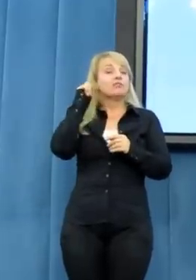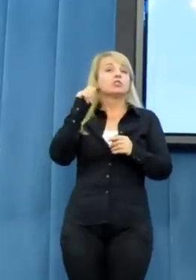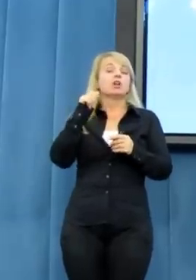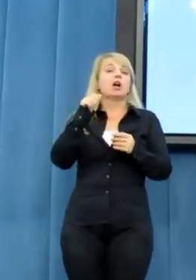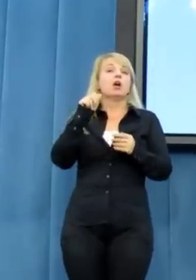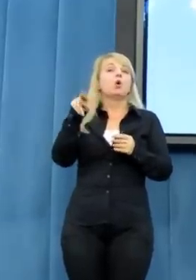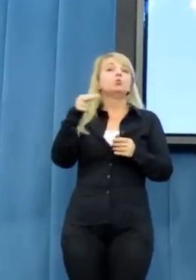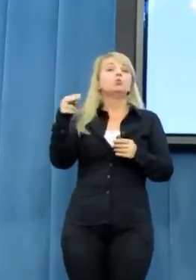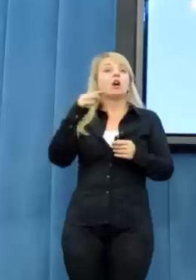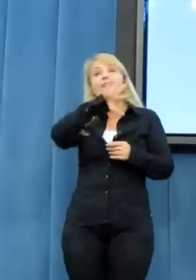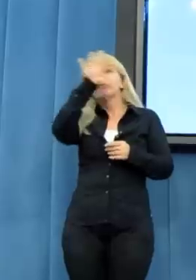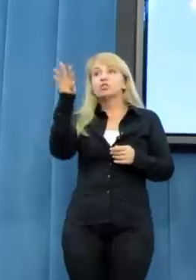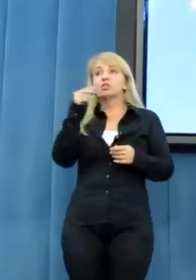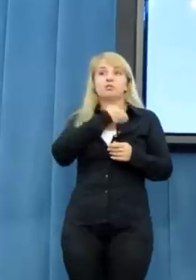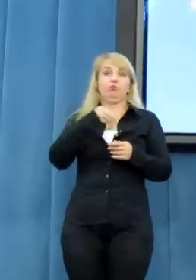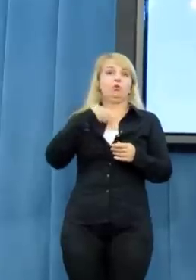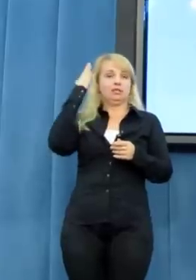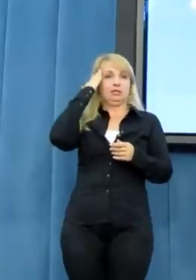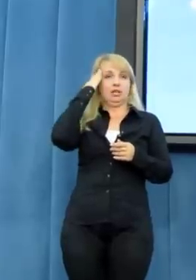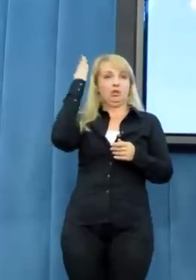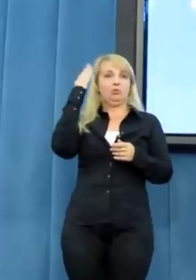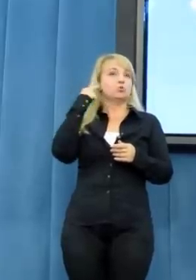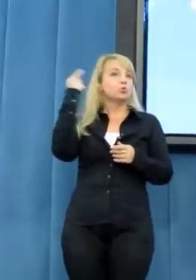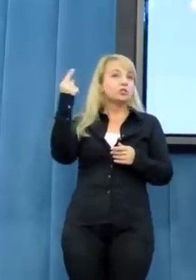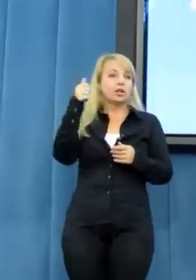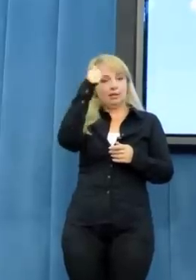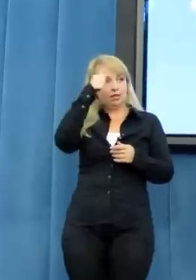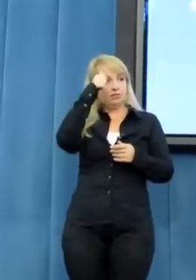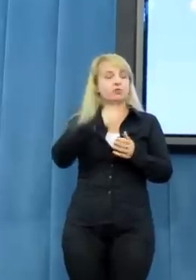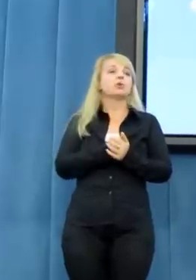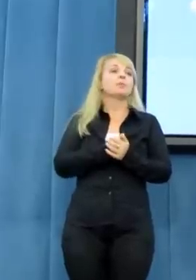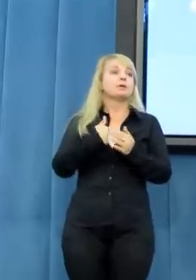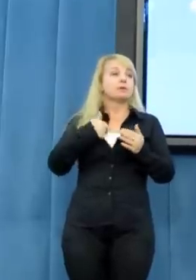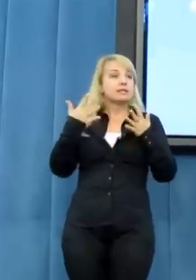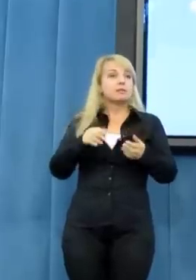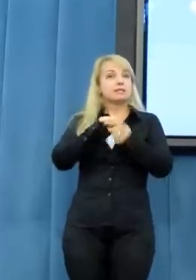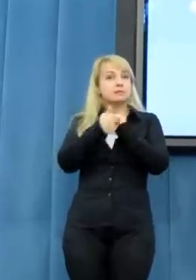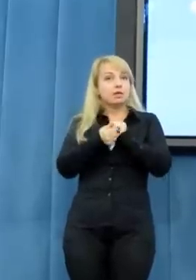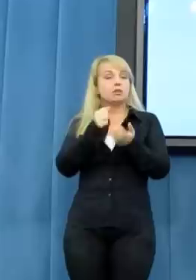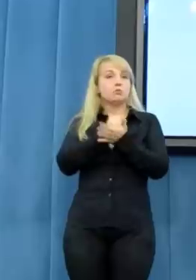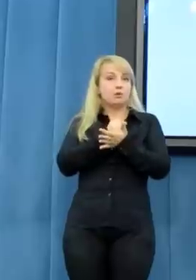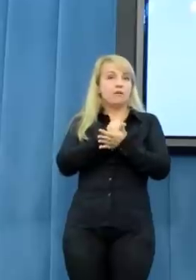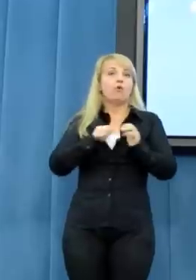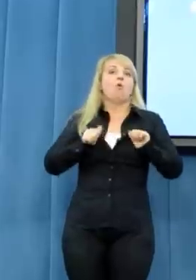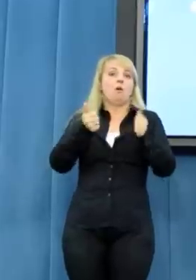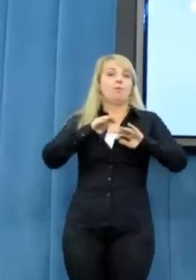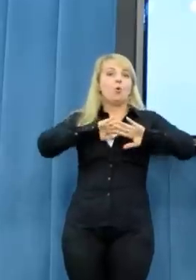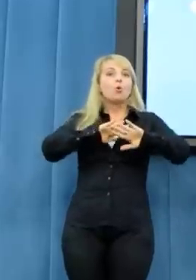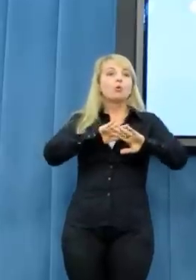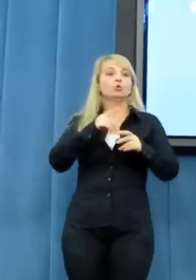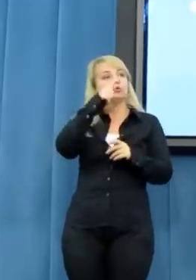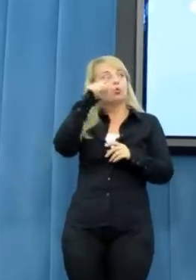prawo chroniło tak naprawdę te osoby, które są osobami anonimowymi i mają